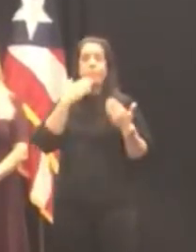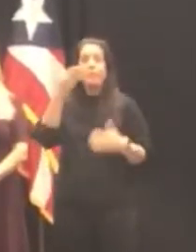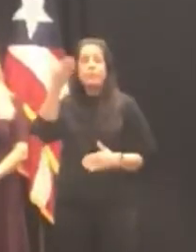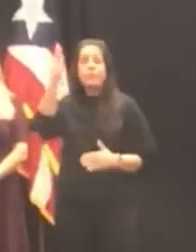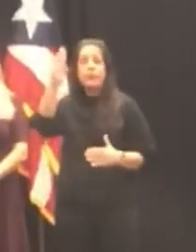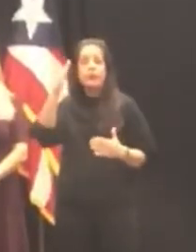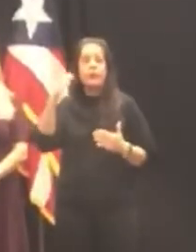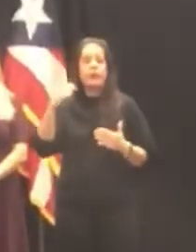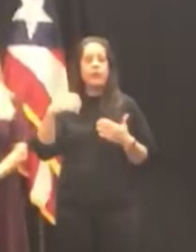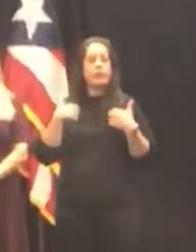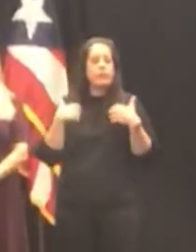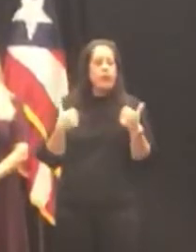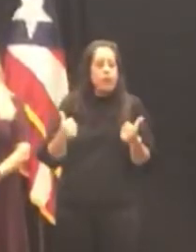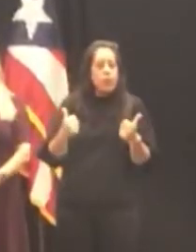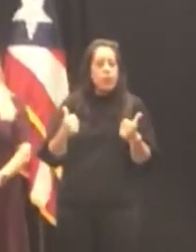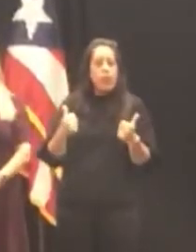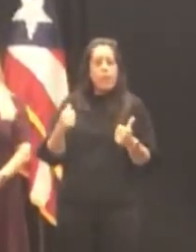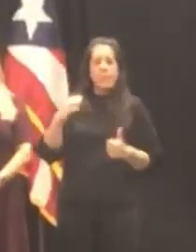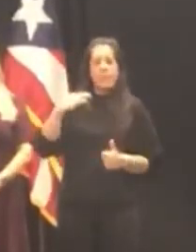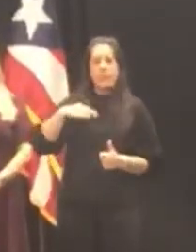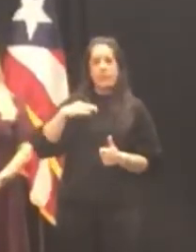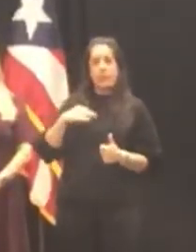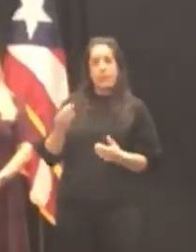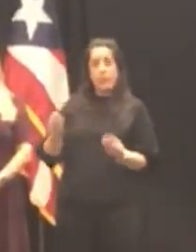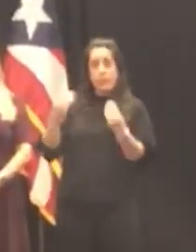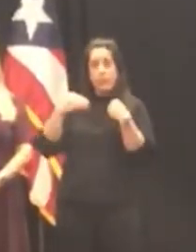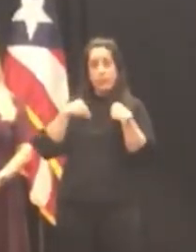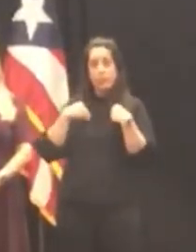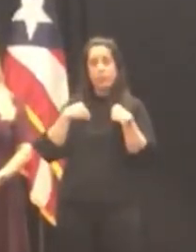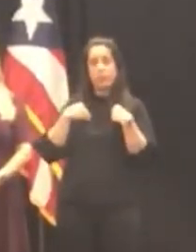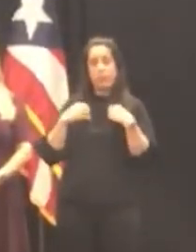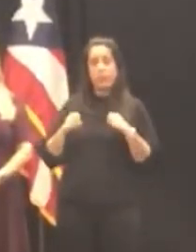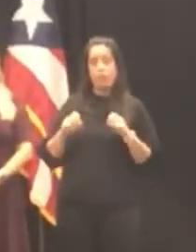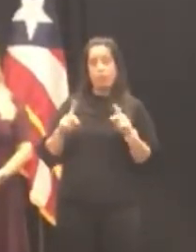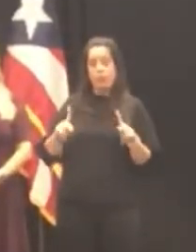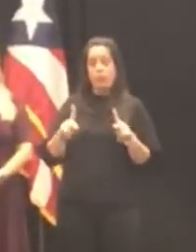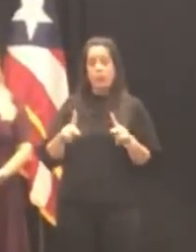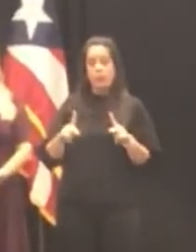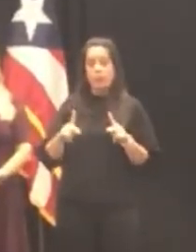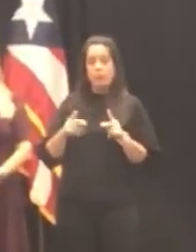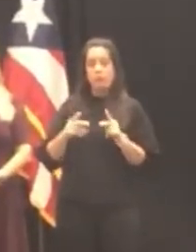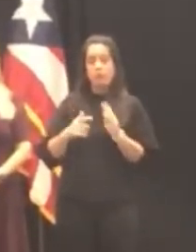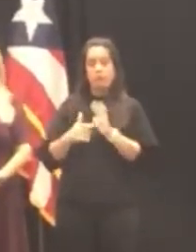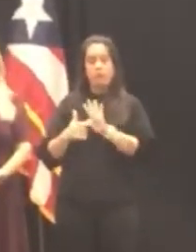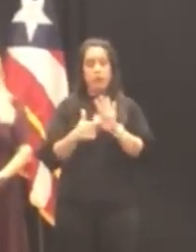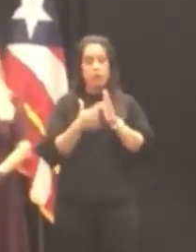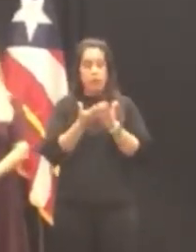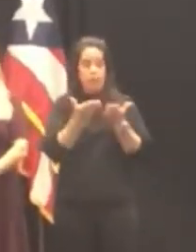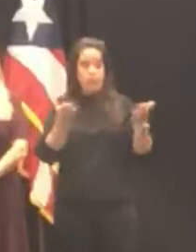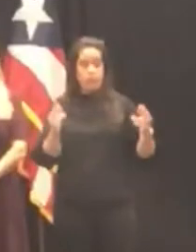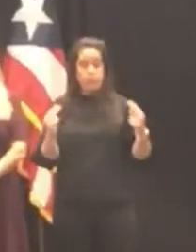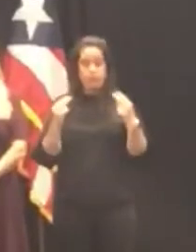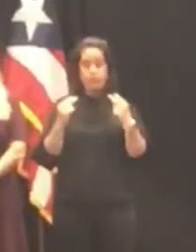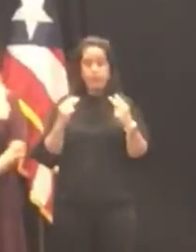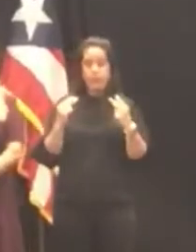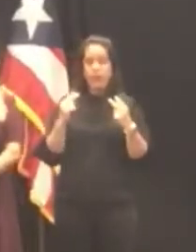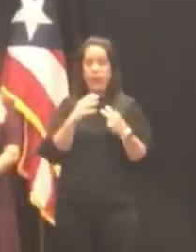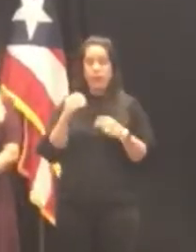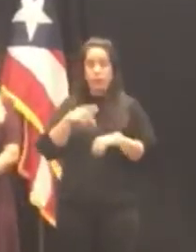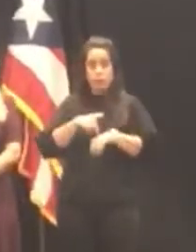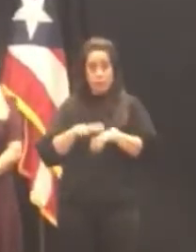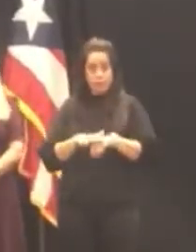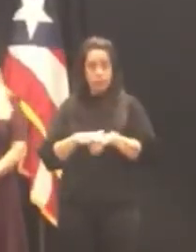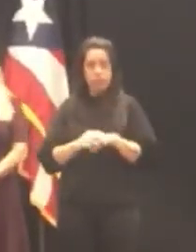por la salud y por el privilegio que me brinda al darme la oportunidad de presentarme ante ustedes y ante el pueblo de Puerto Rico